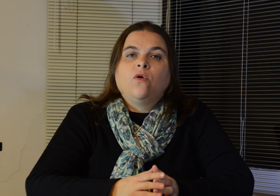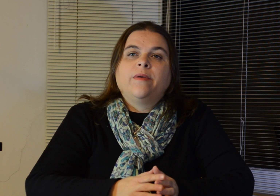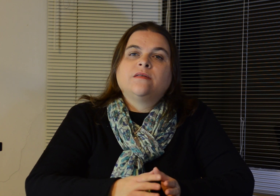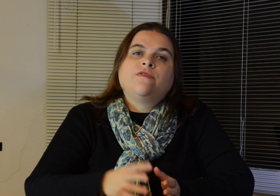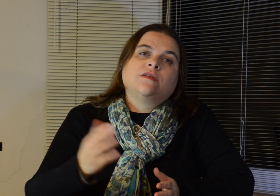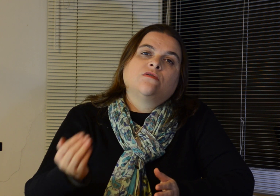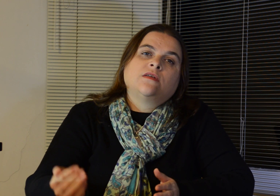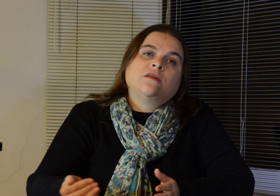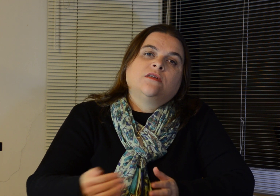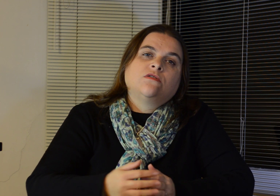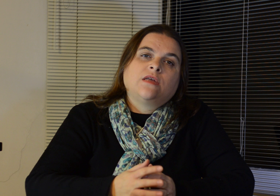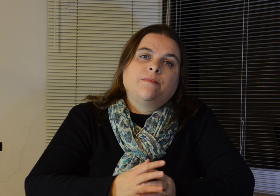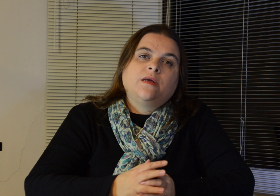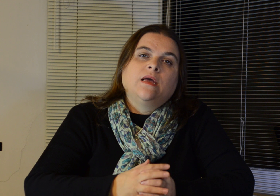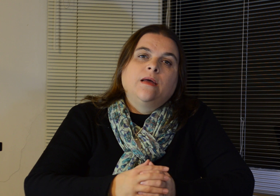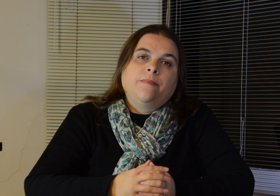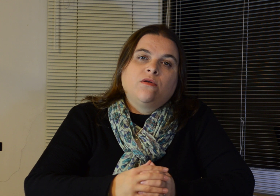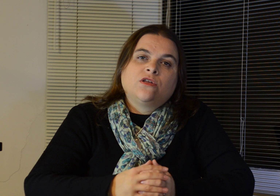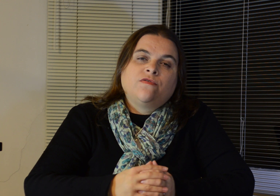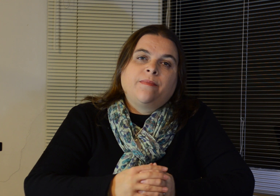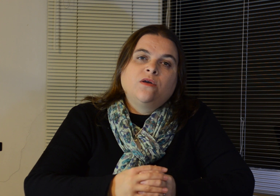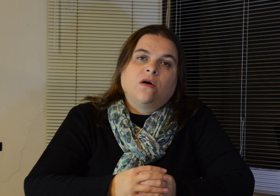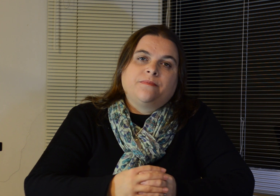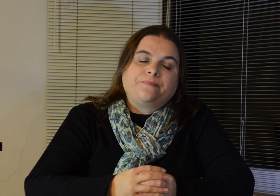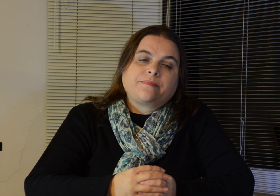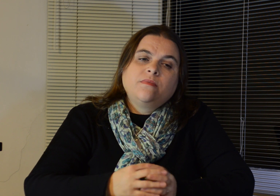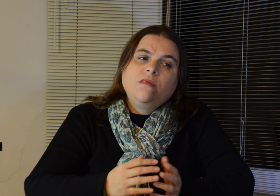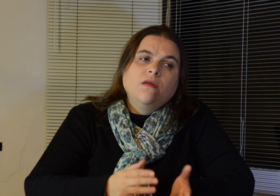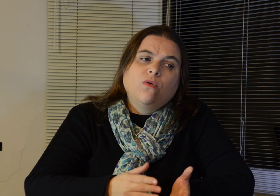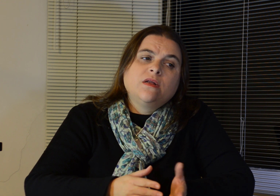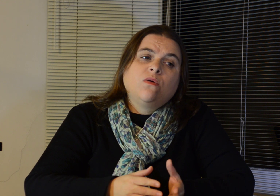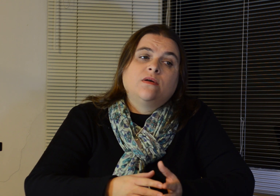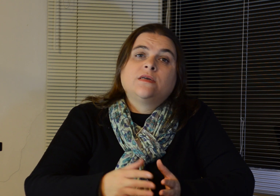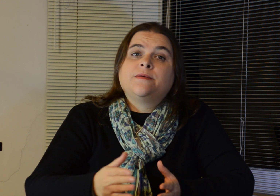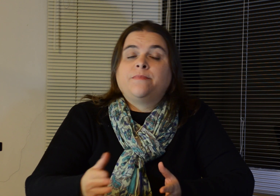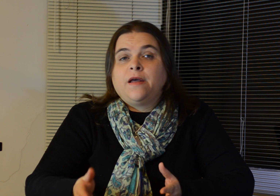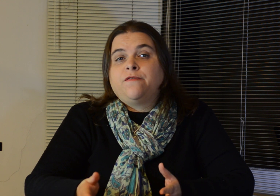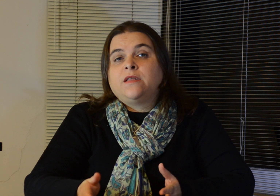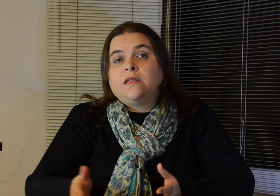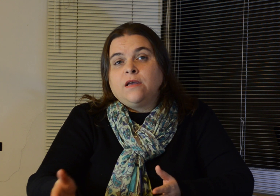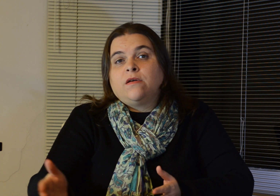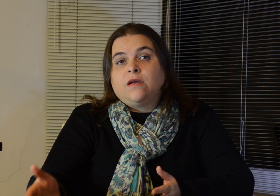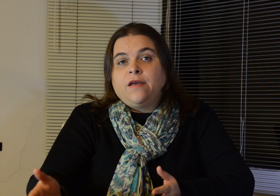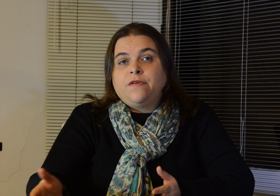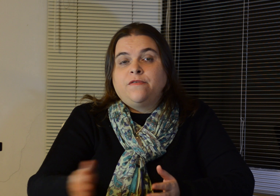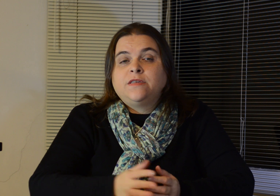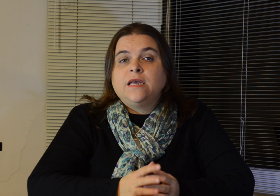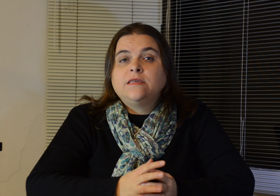Começa fazendo os exercícios sempre pelo que tiver maior. Outra coisa que para a FTT é eficiência,